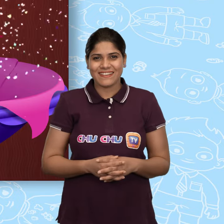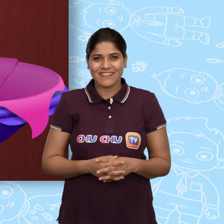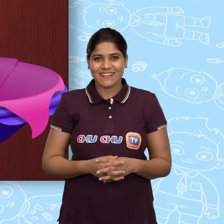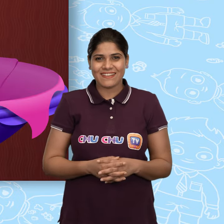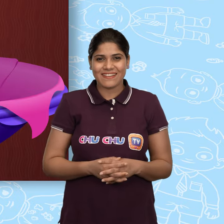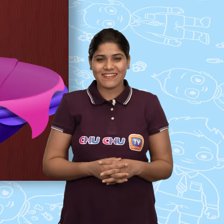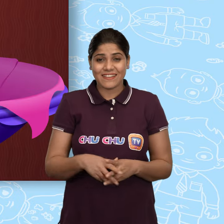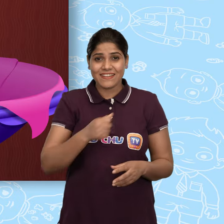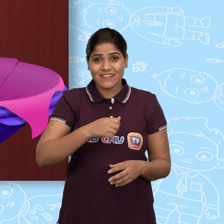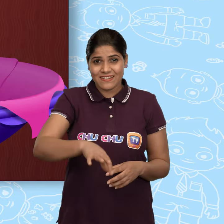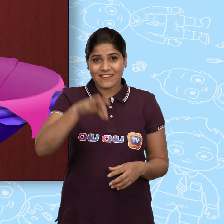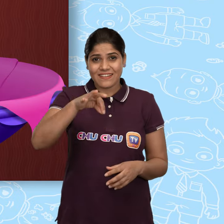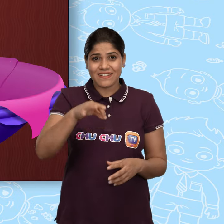मुझे उठाओ